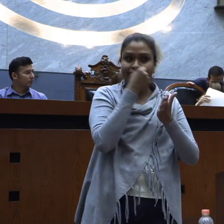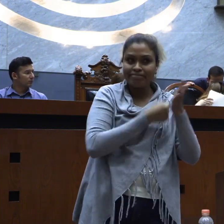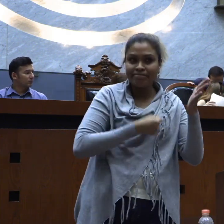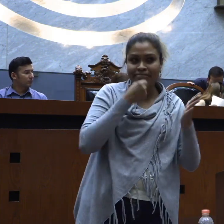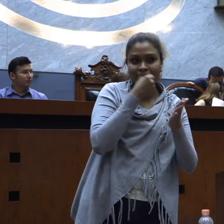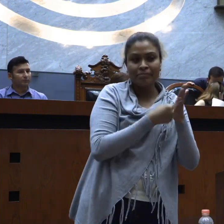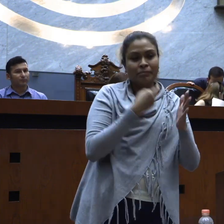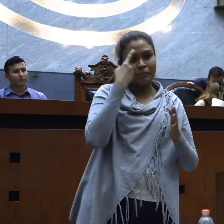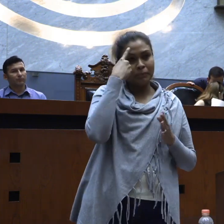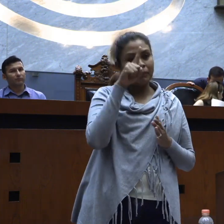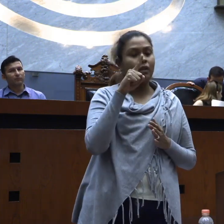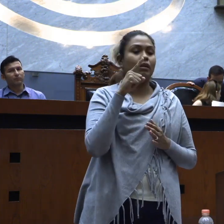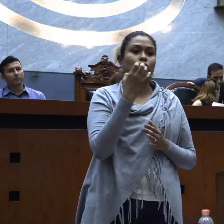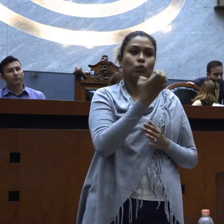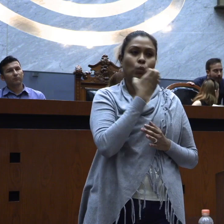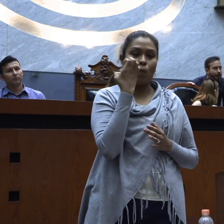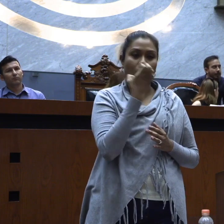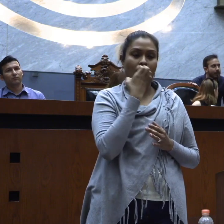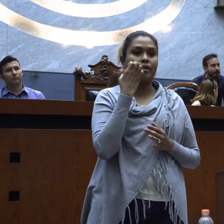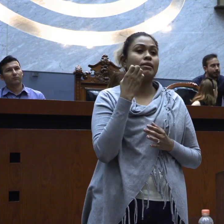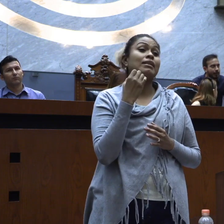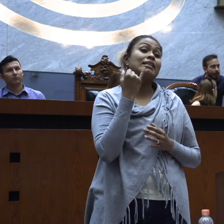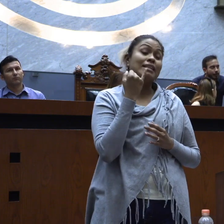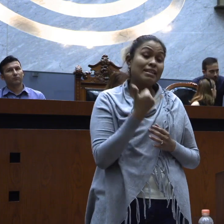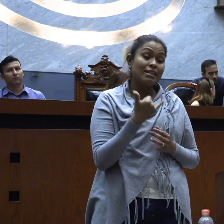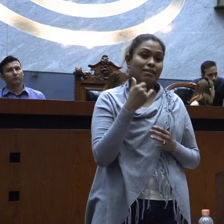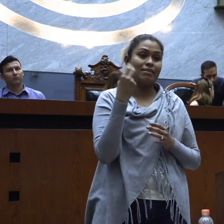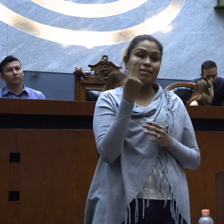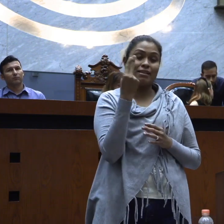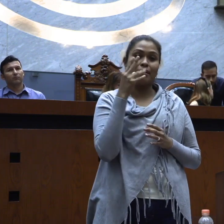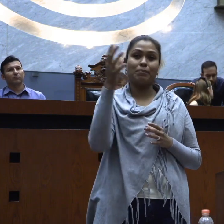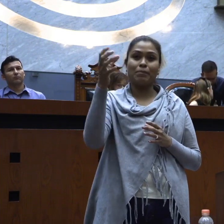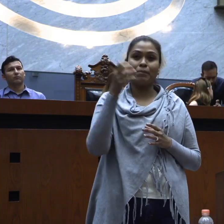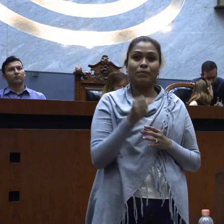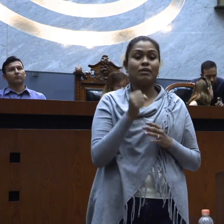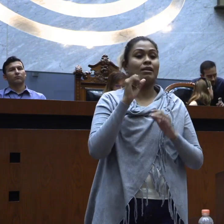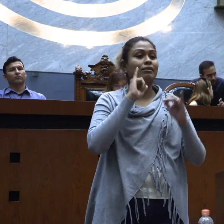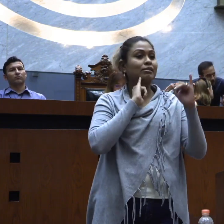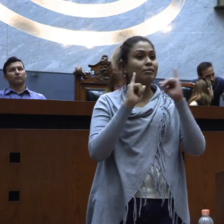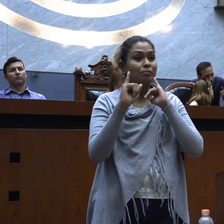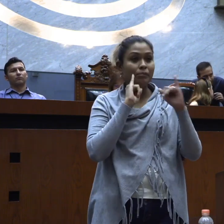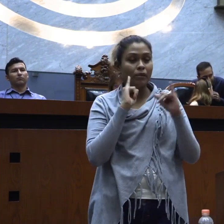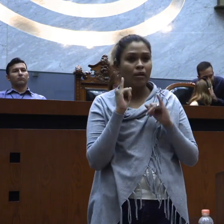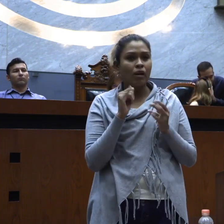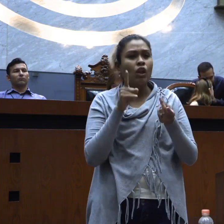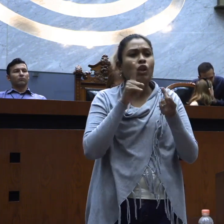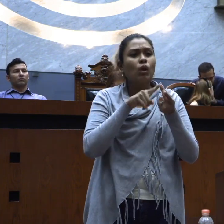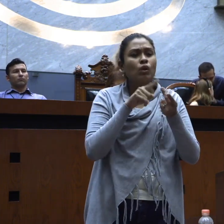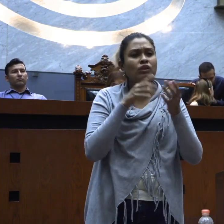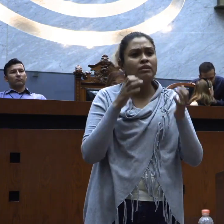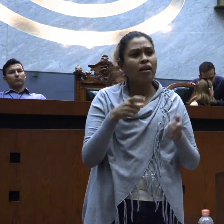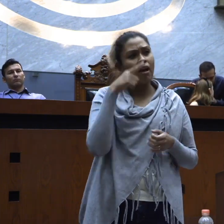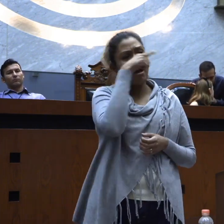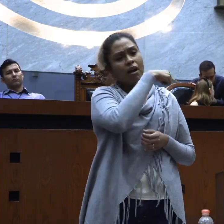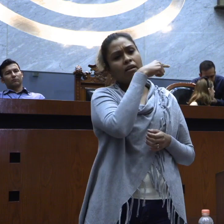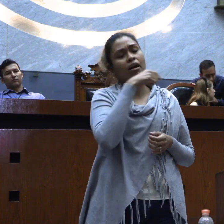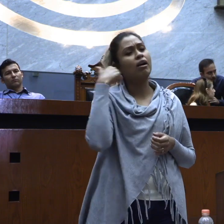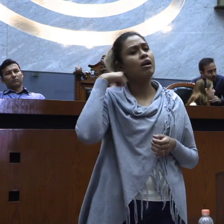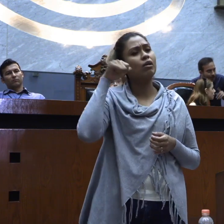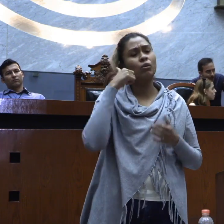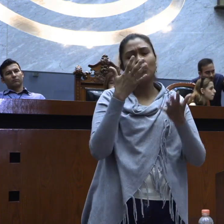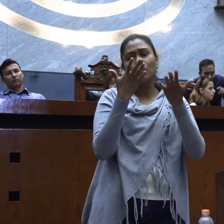y he podido pues ir el proceso poco a poco, ahora que hay